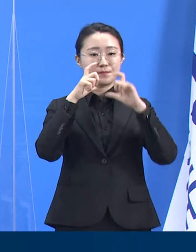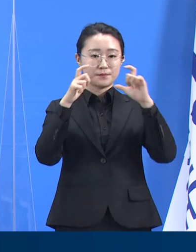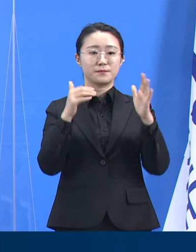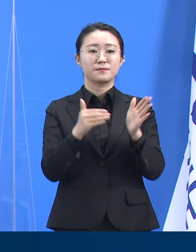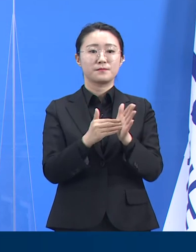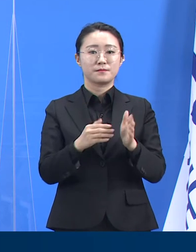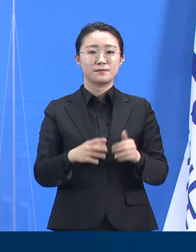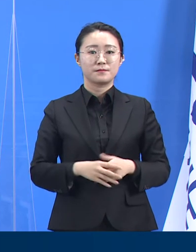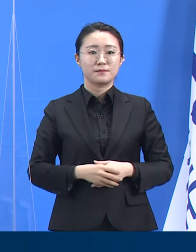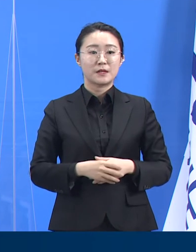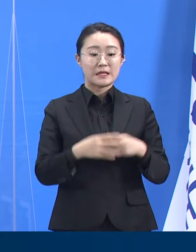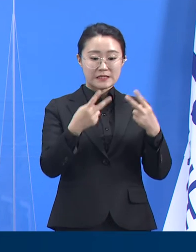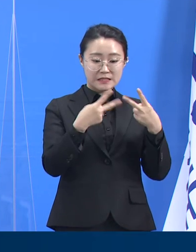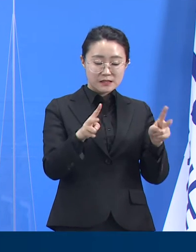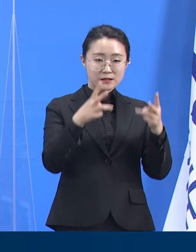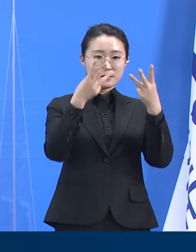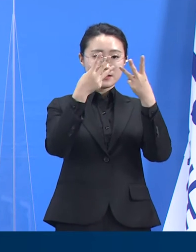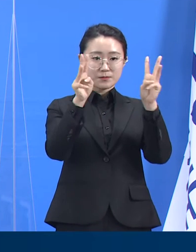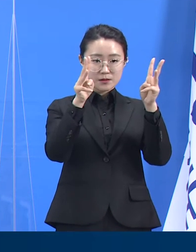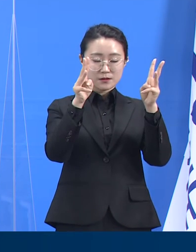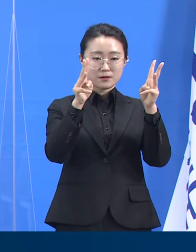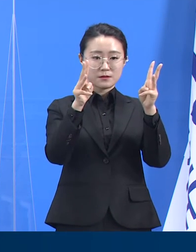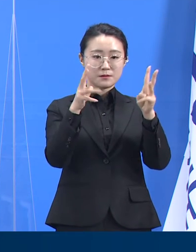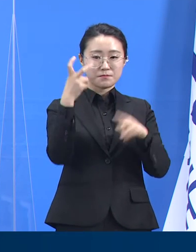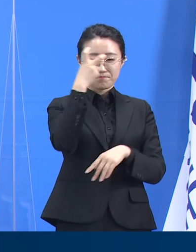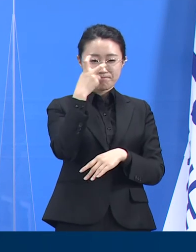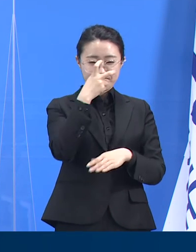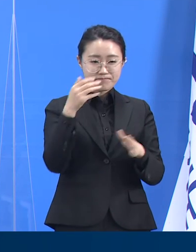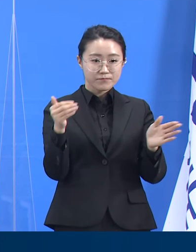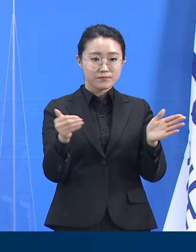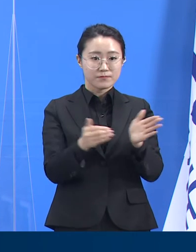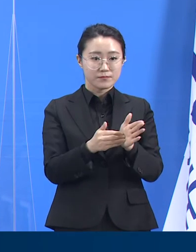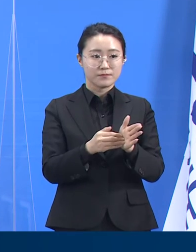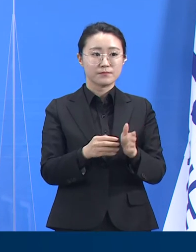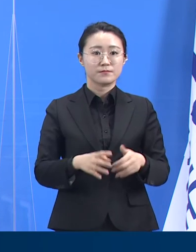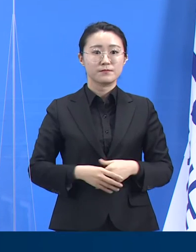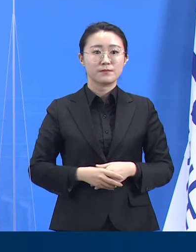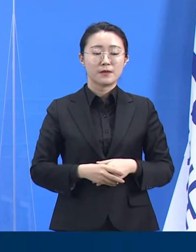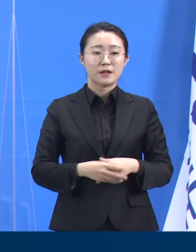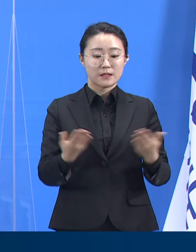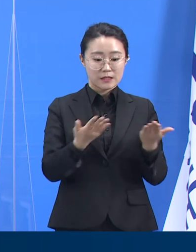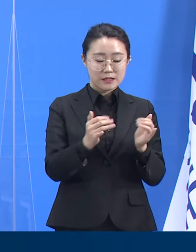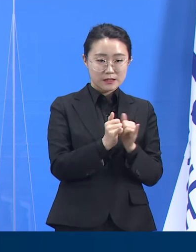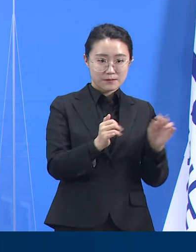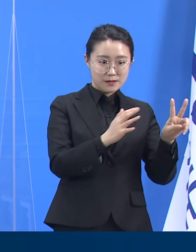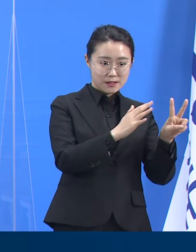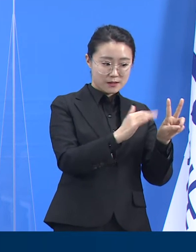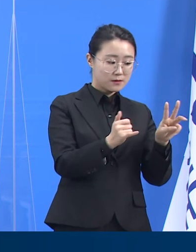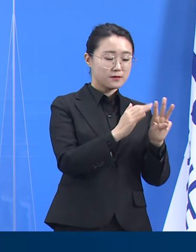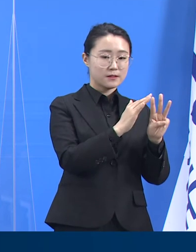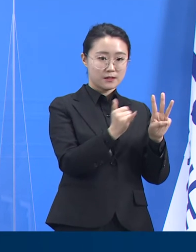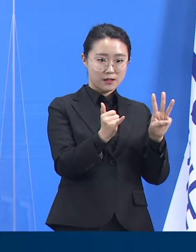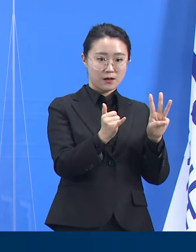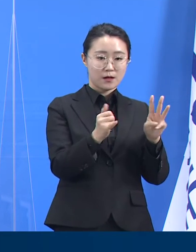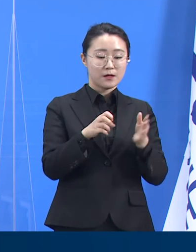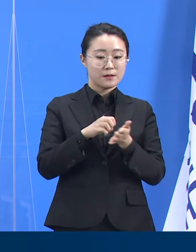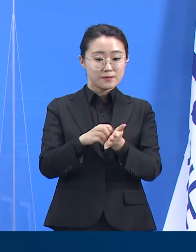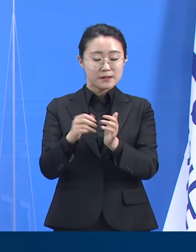직원과 입소자 총 48명에 대해 검사가 완료되었고 직원 3명, 입소자 7명 등